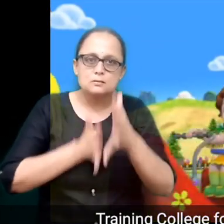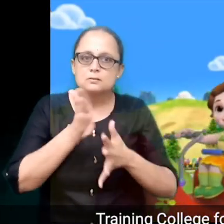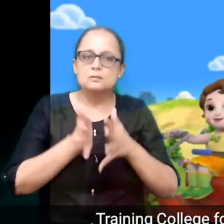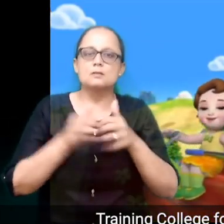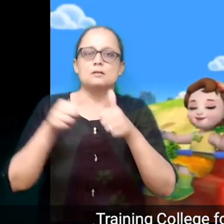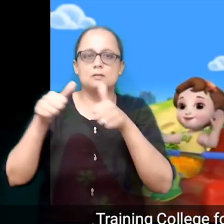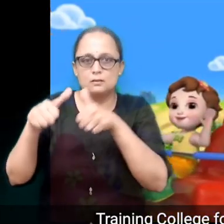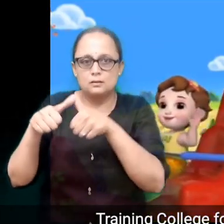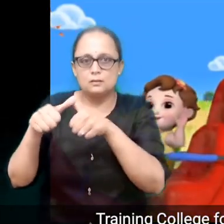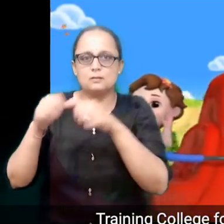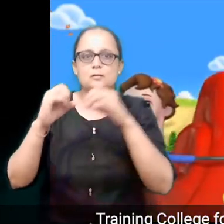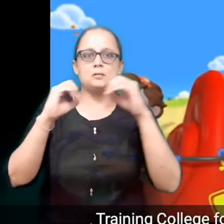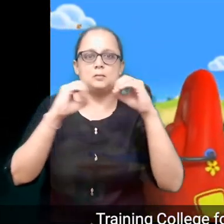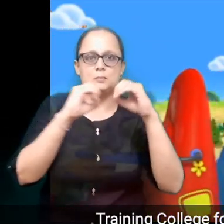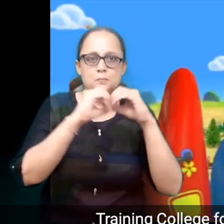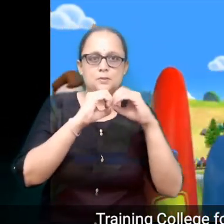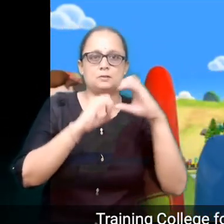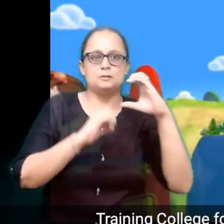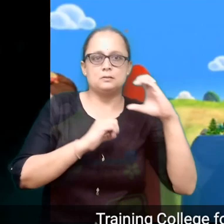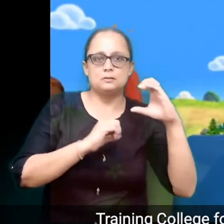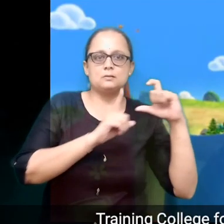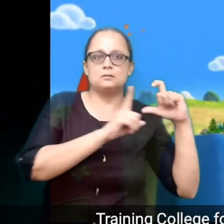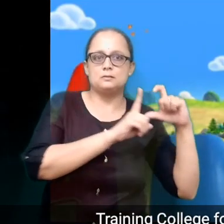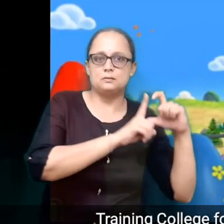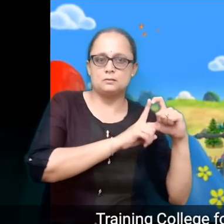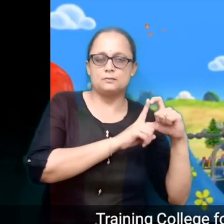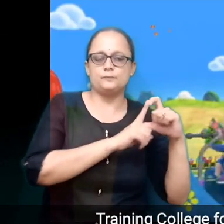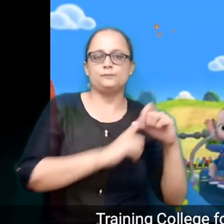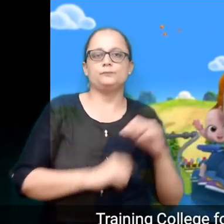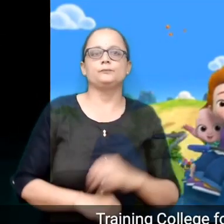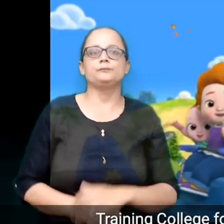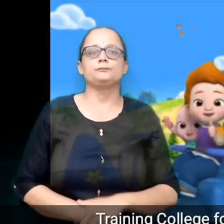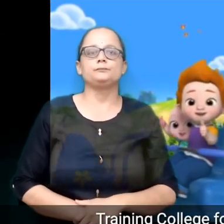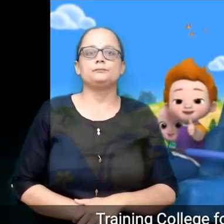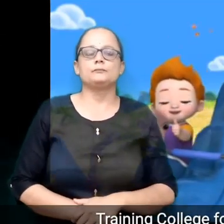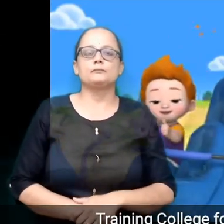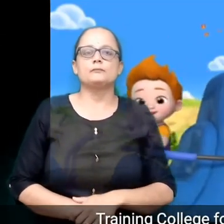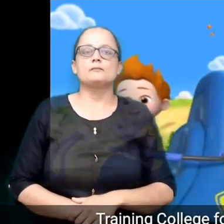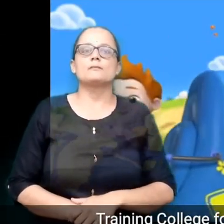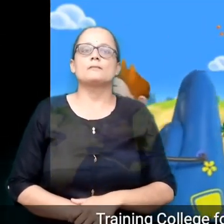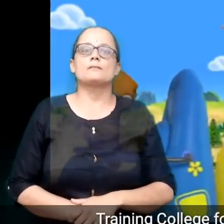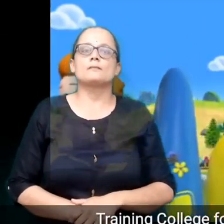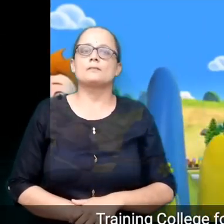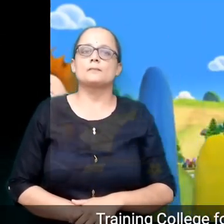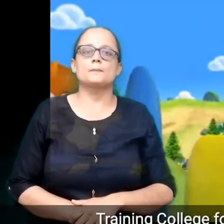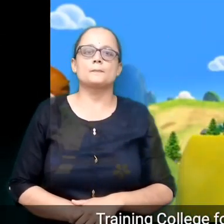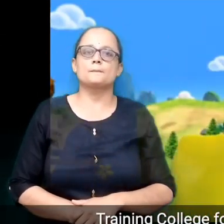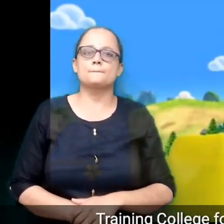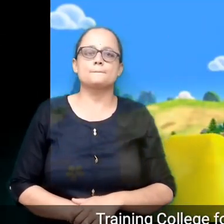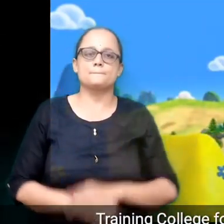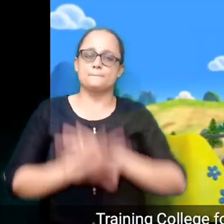सांके दिखवा सामा एड़ी सेड़ी सीख्वा रैड़ी छोने